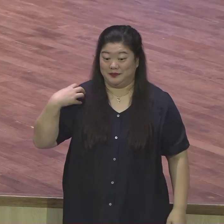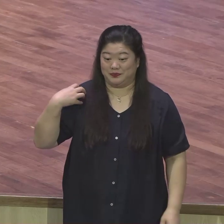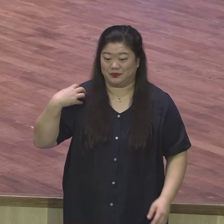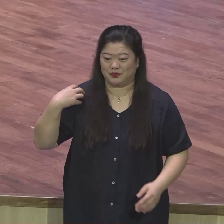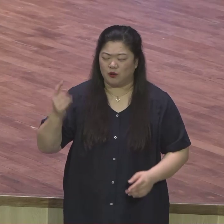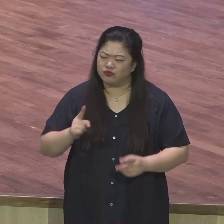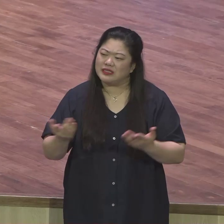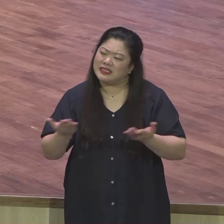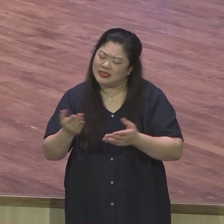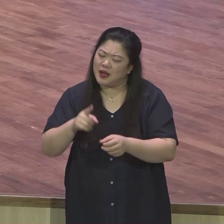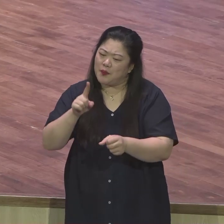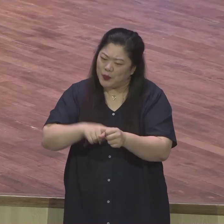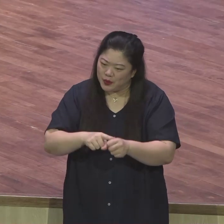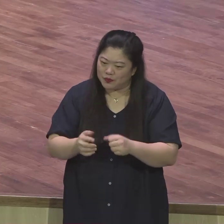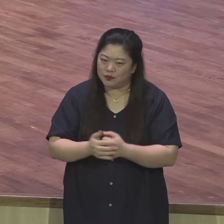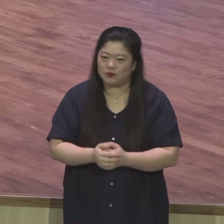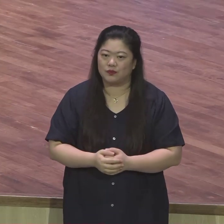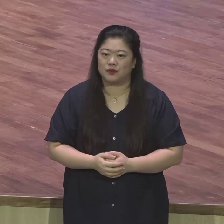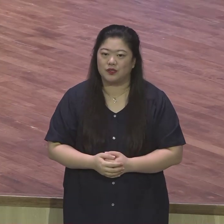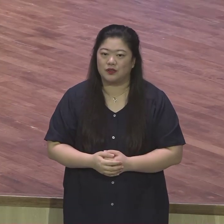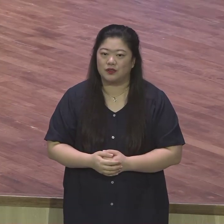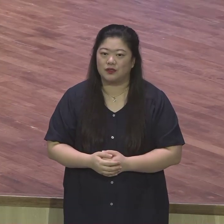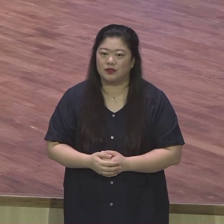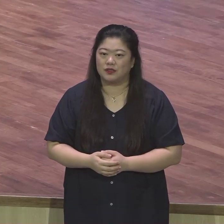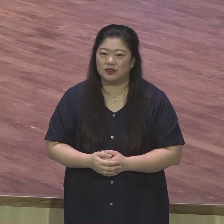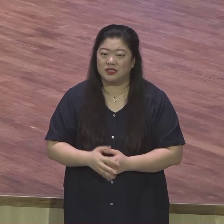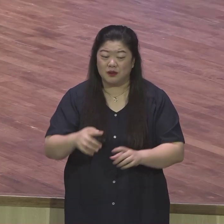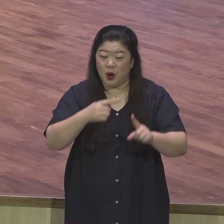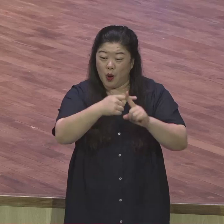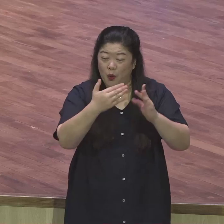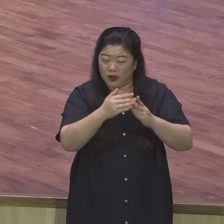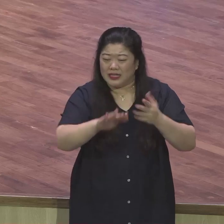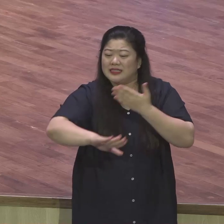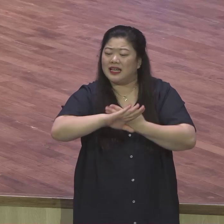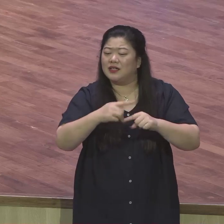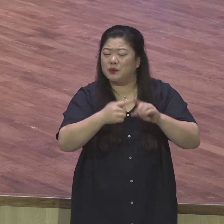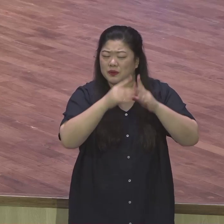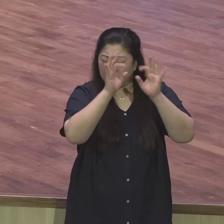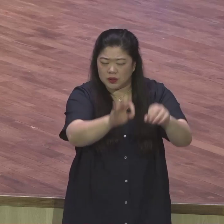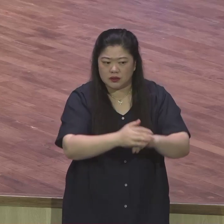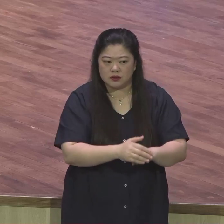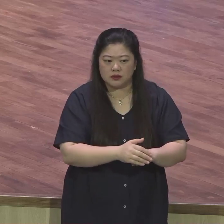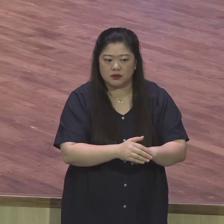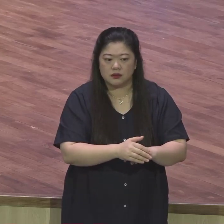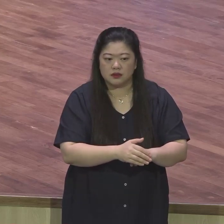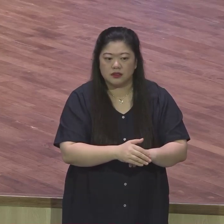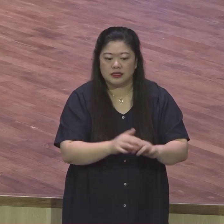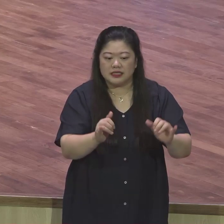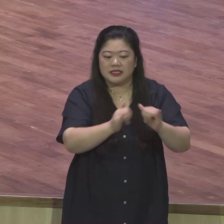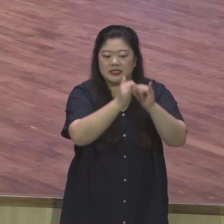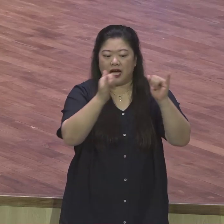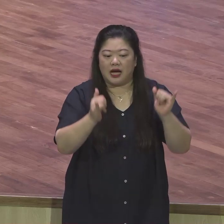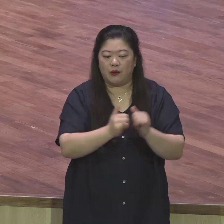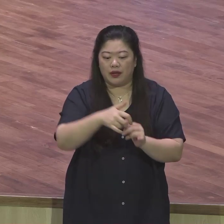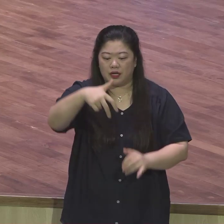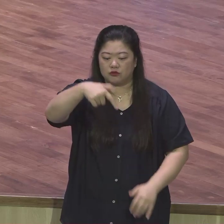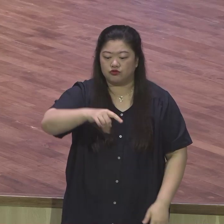사회주의를 만들겠다고 떠들고 있습니다. 지금 아시겠어요. 노골적으로 난 사회주의자입니다. 조국이